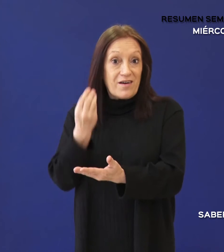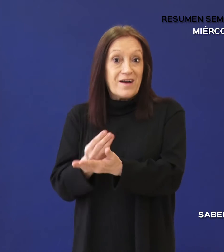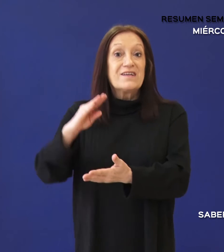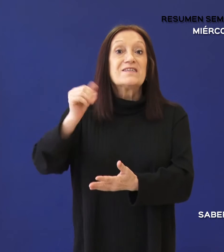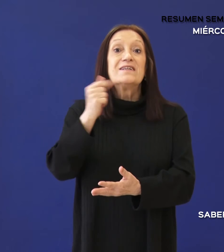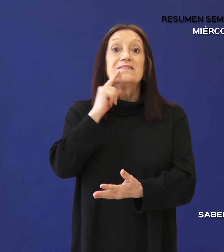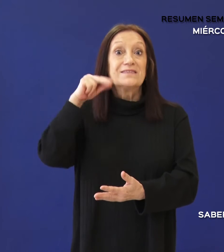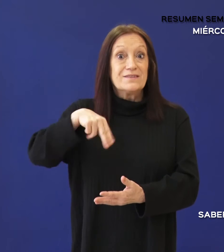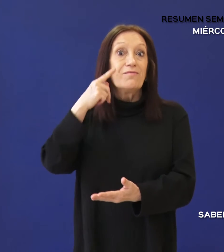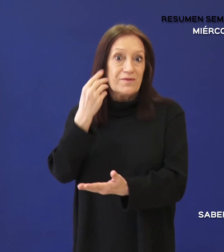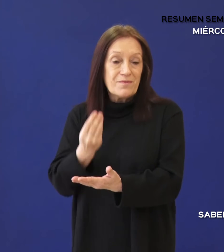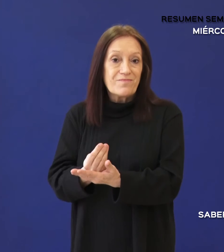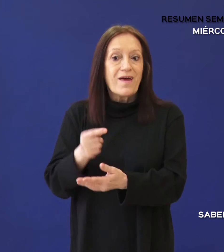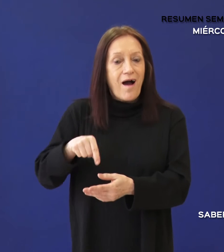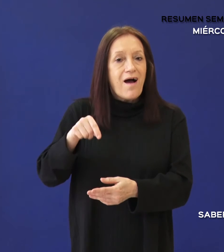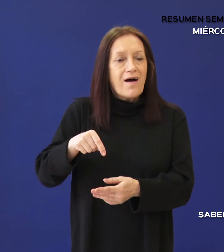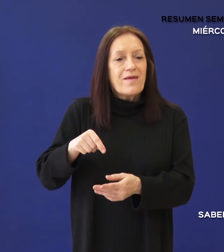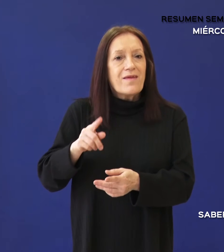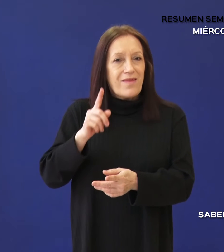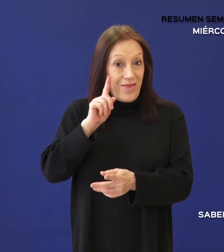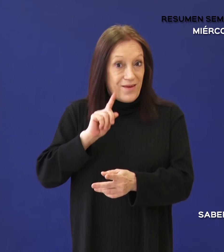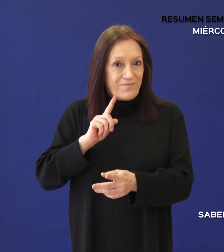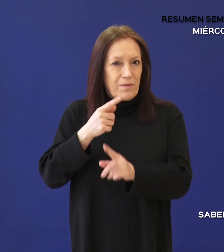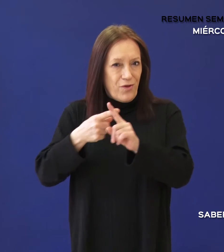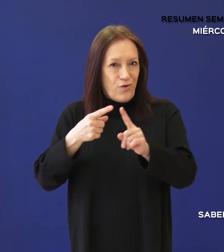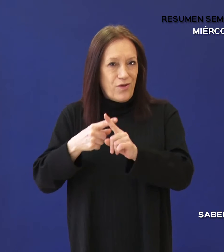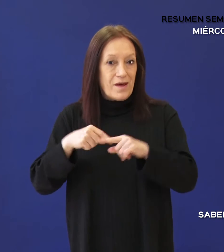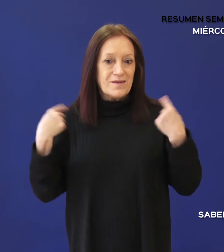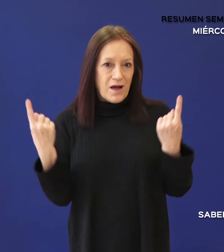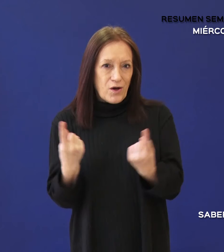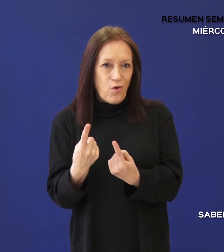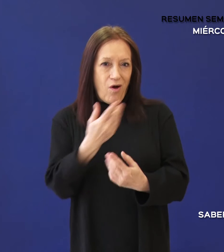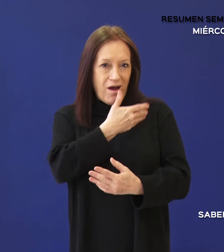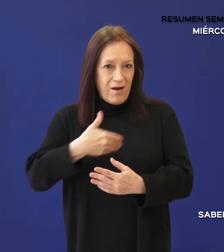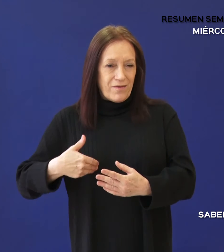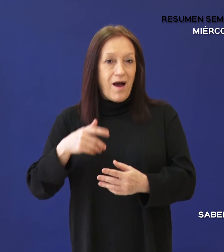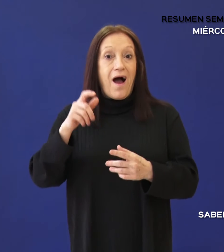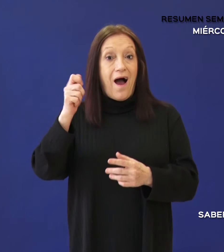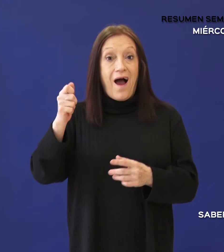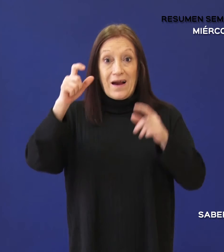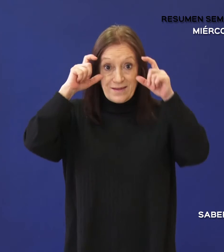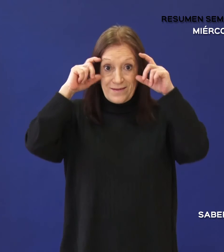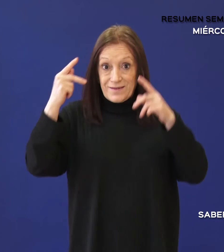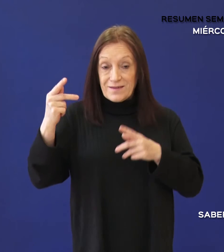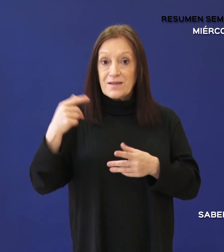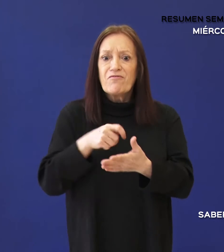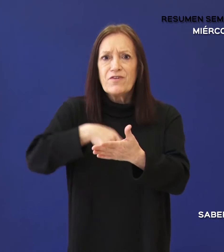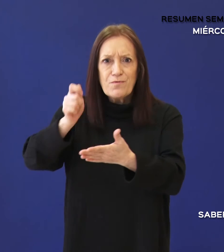Este mediodía, en el Salón de Acuerdos de Casa de Gobierno, la gobernadora Alicia Kirchner firmó títulos de propiedad